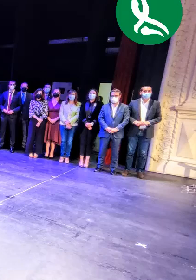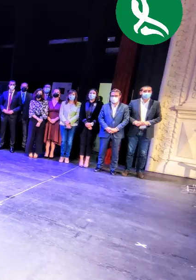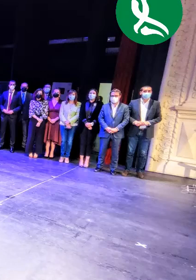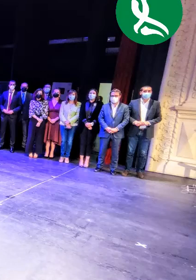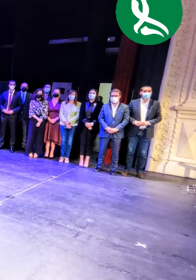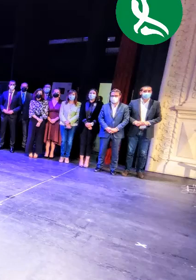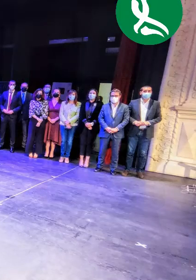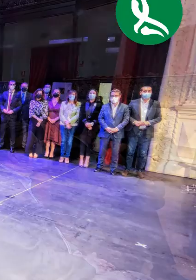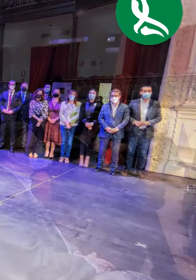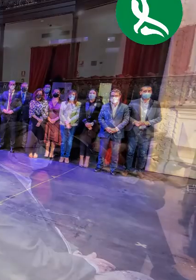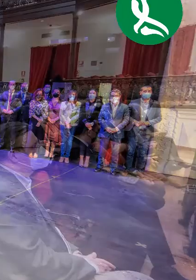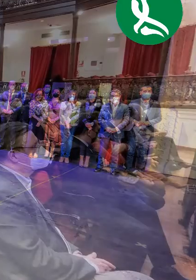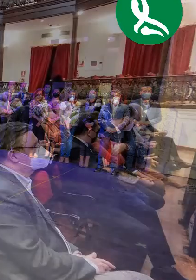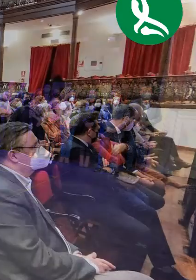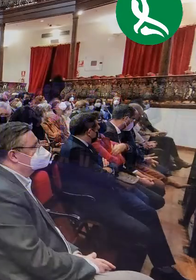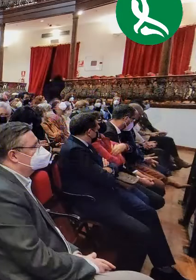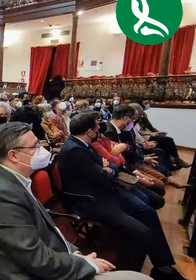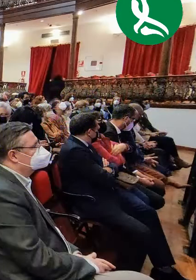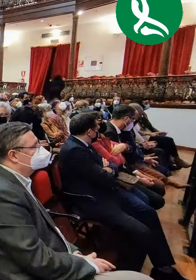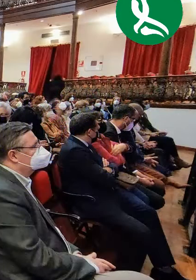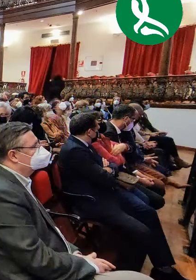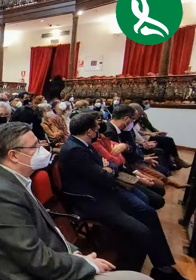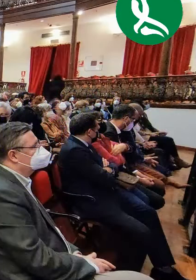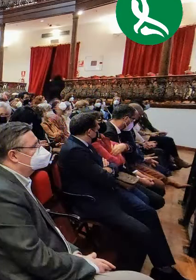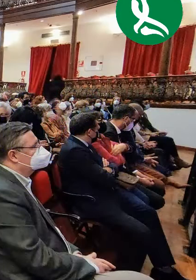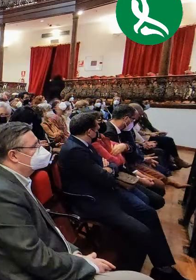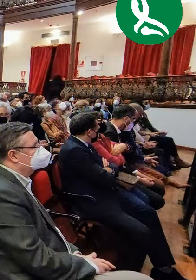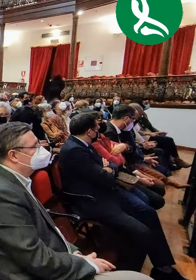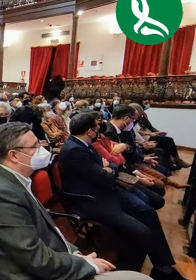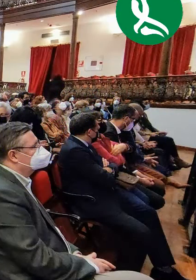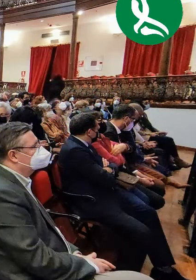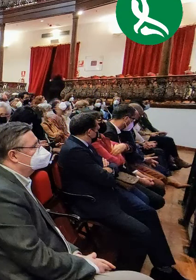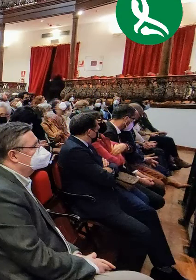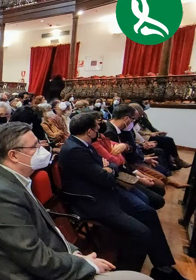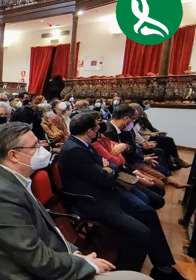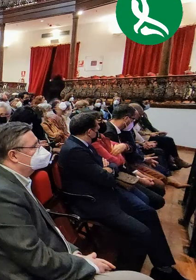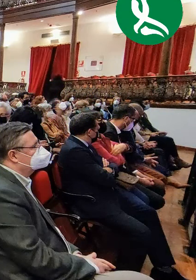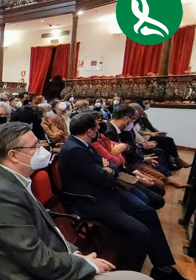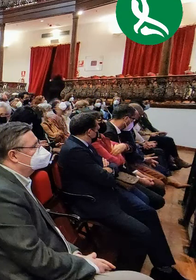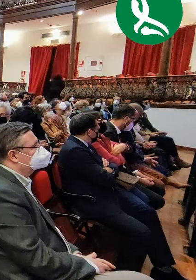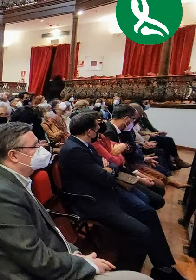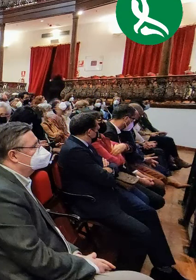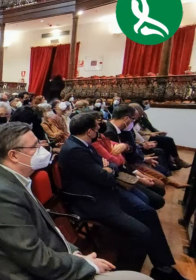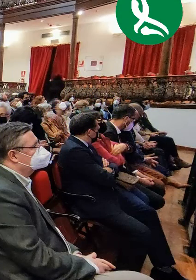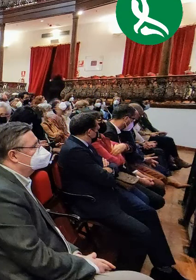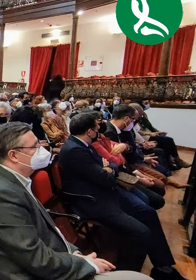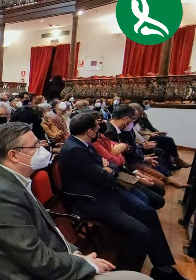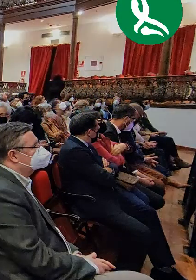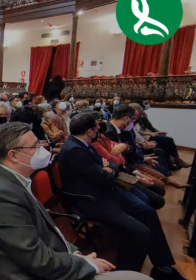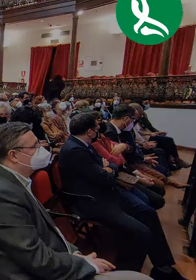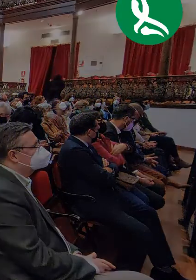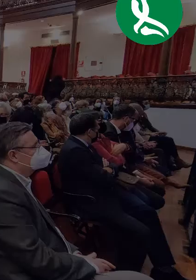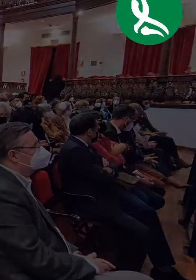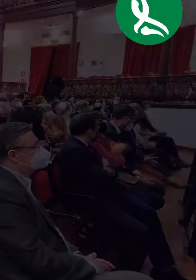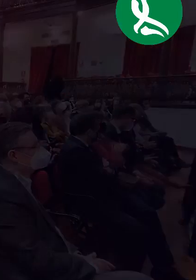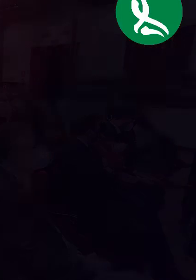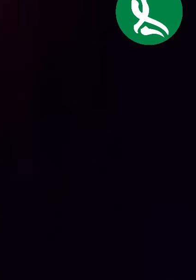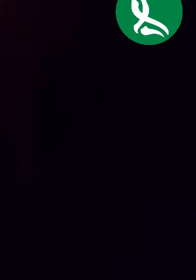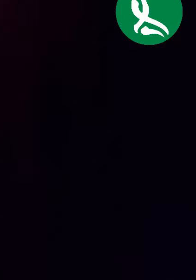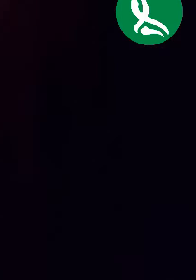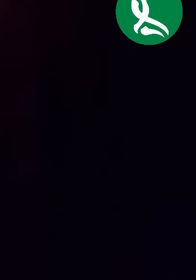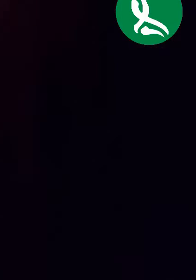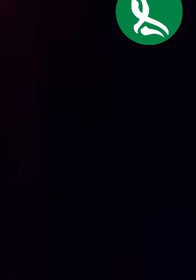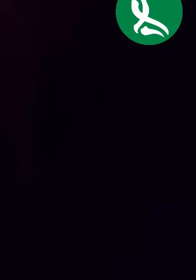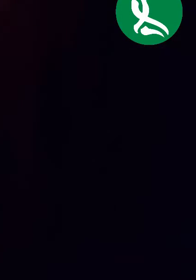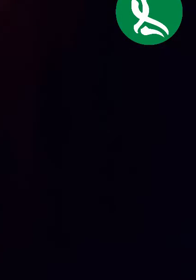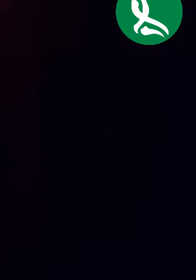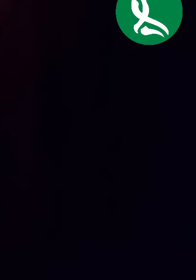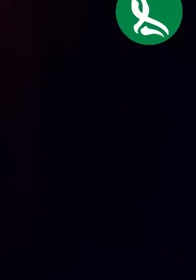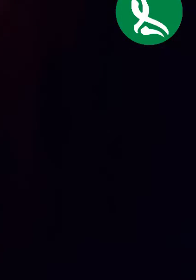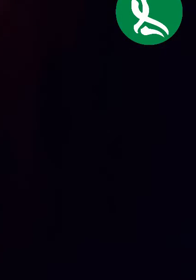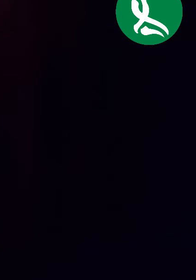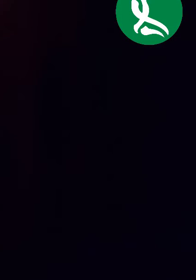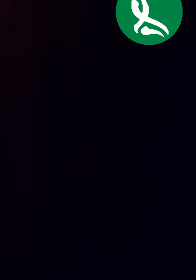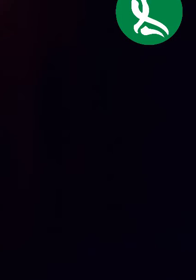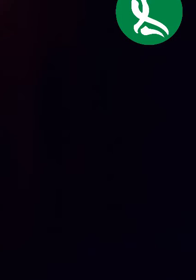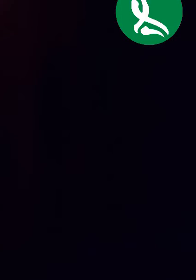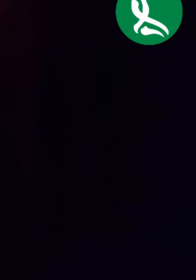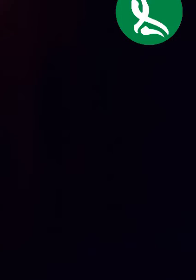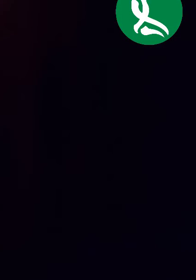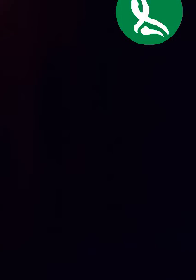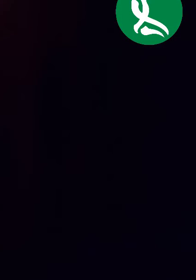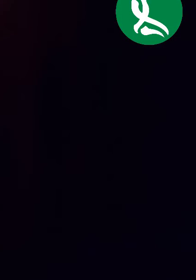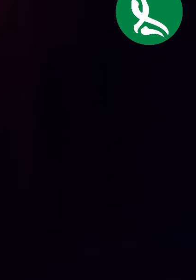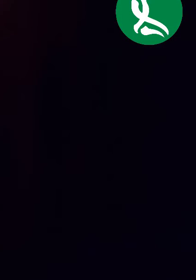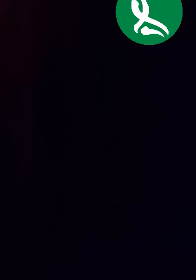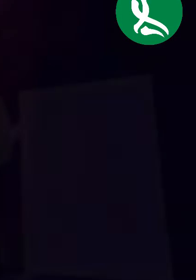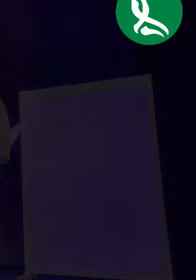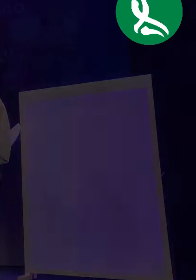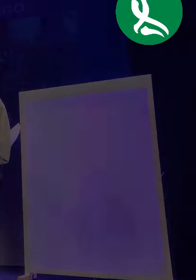gran premio de la lotería, más que un premio Nobel de lo que sea, es lo que recibe el voluntario cada noche cuando se van a dormir. El